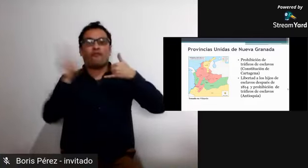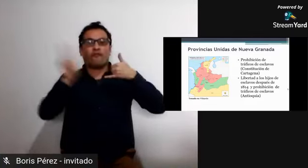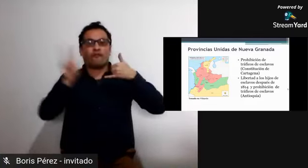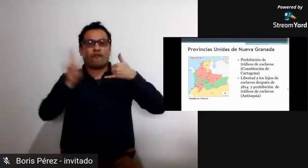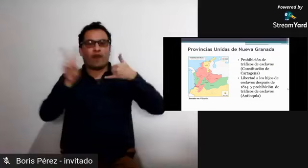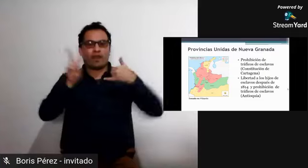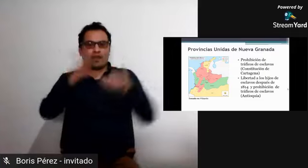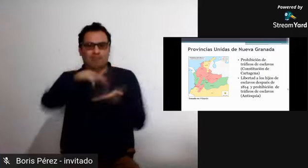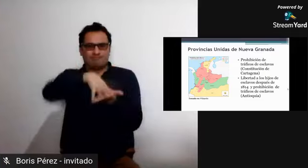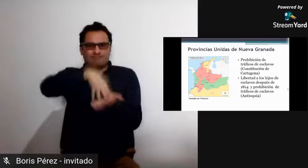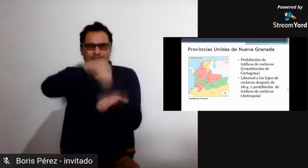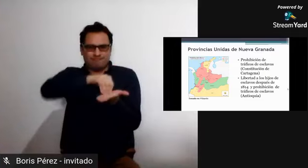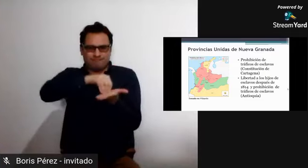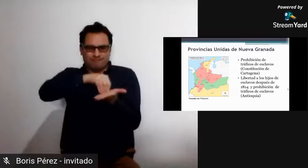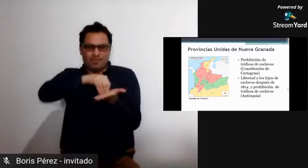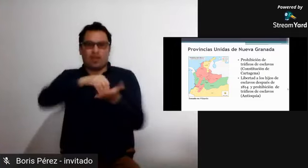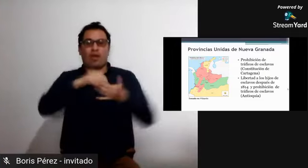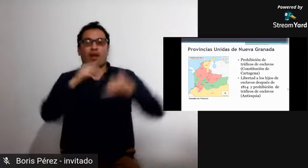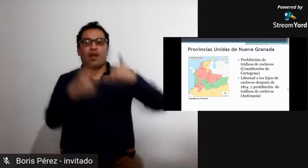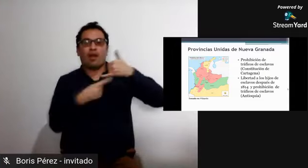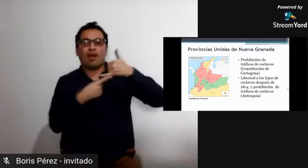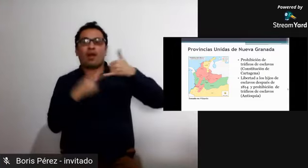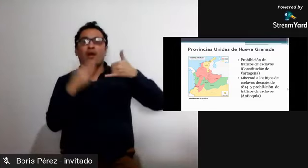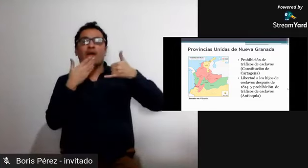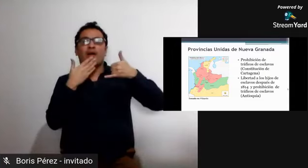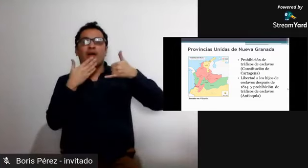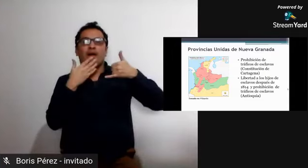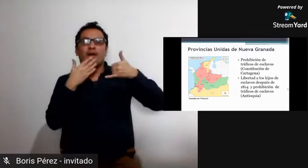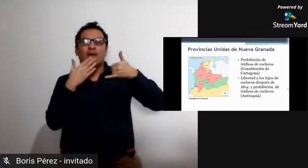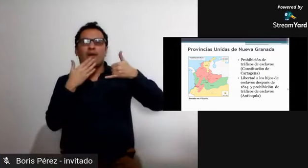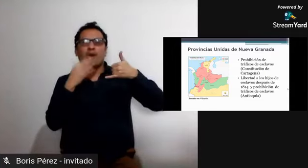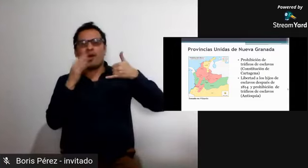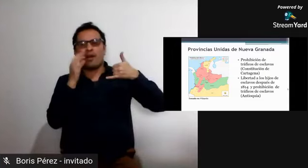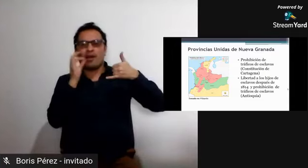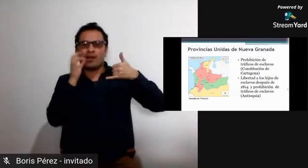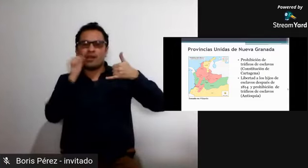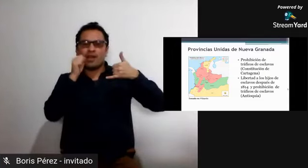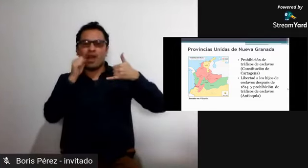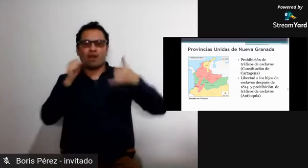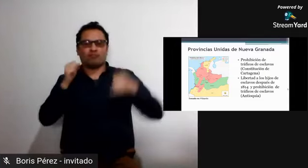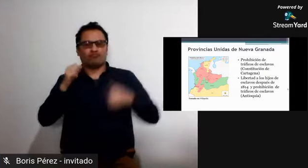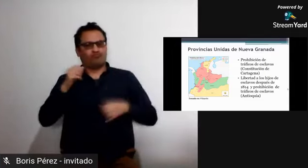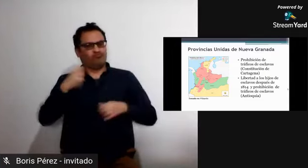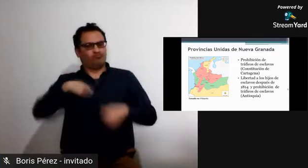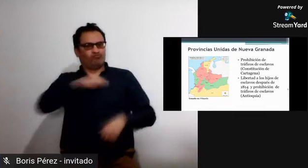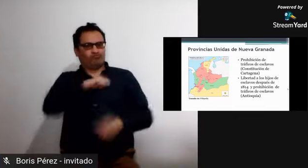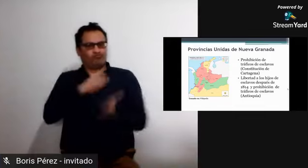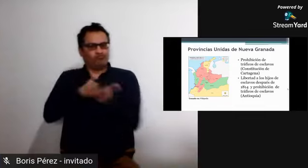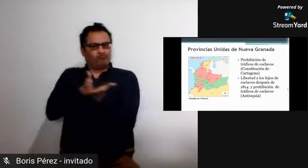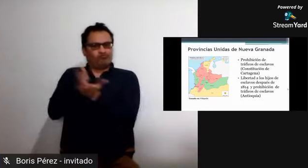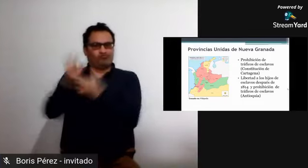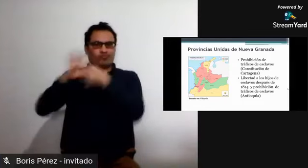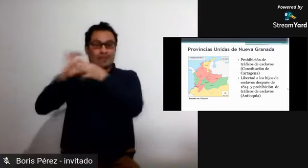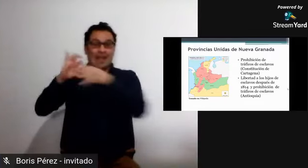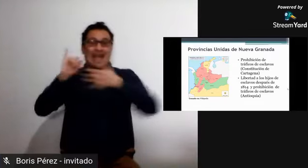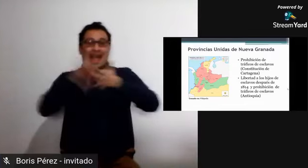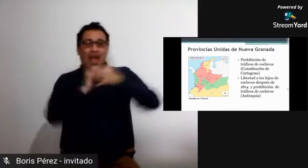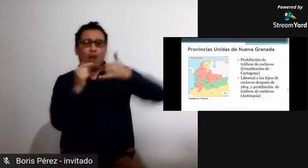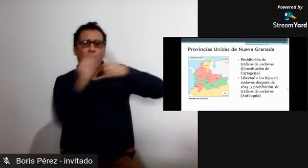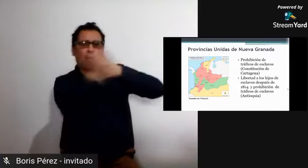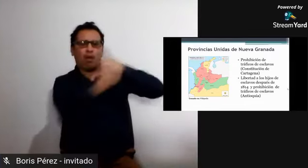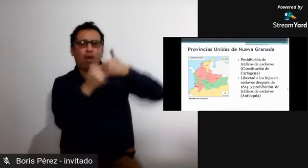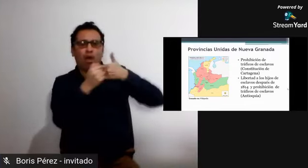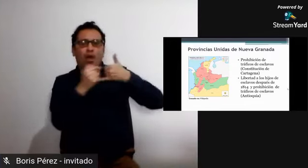acuerdan, en una tertulia pasada, que hablábamos de las personas que hacían parte de esa